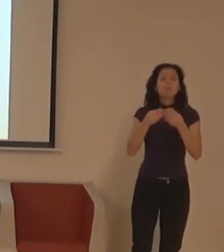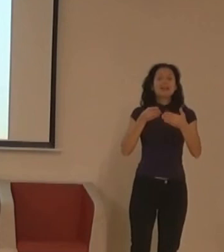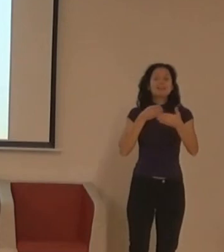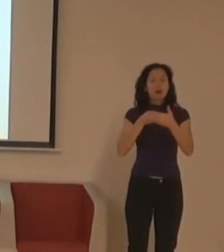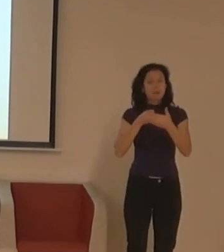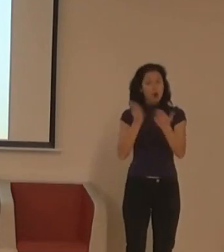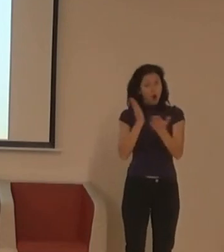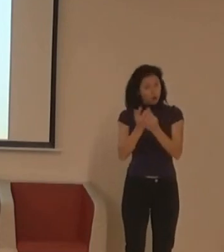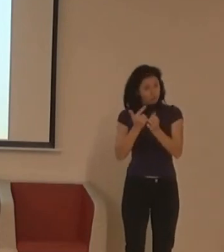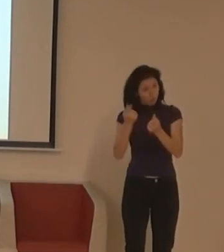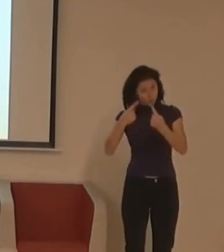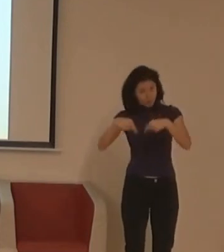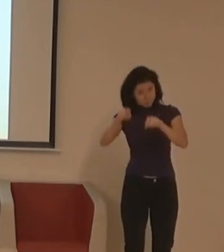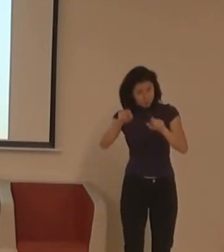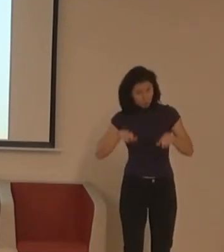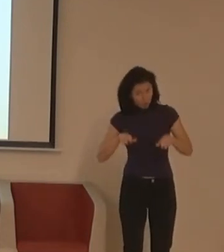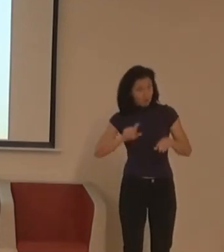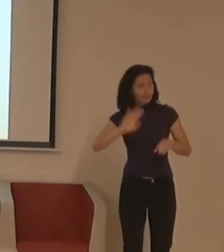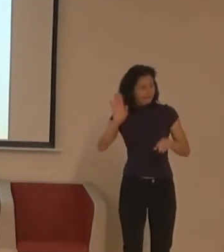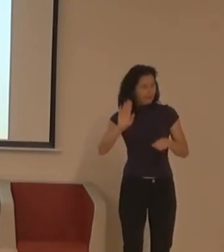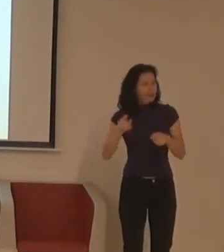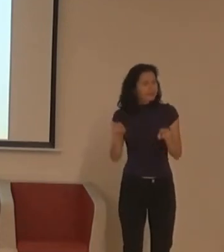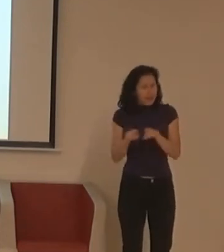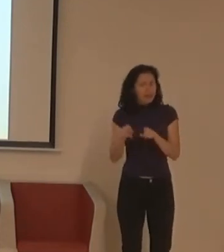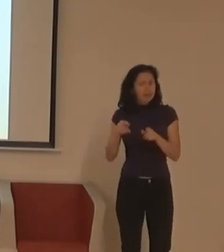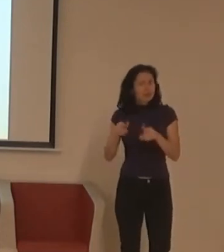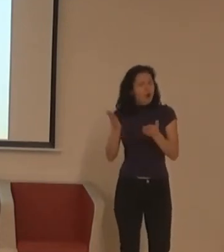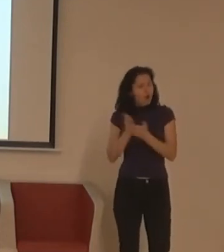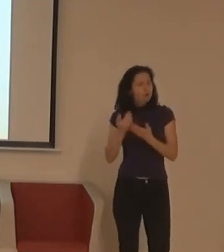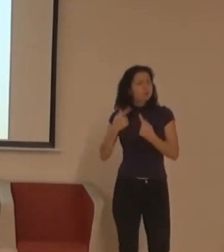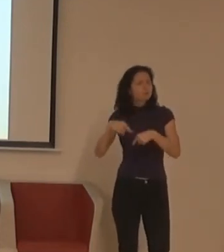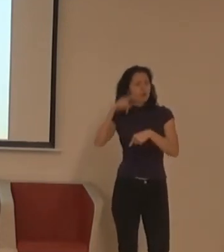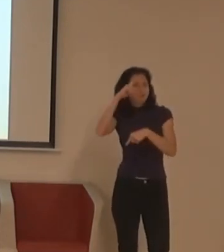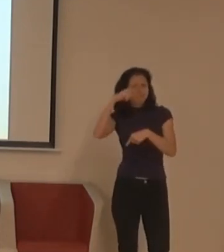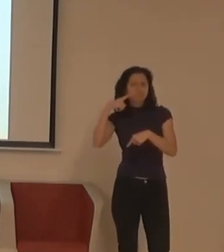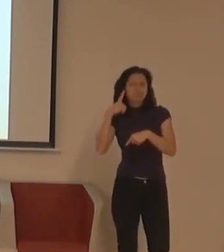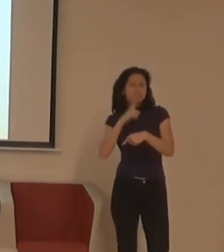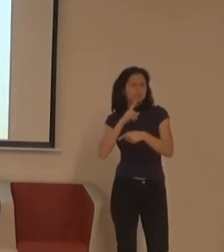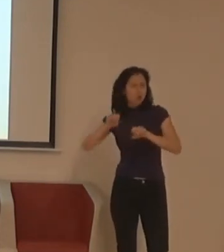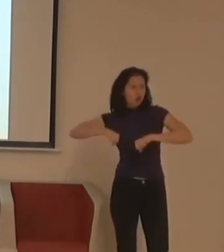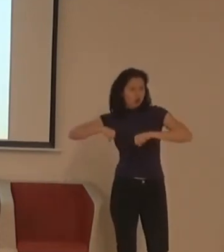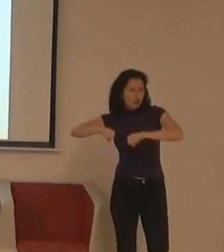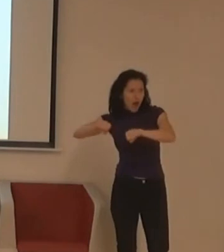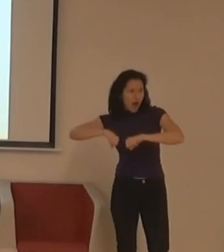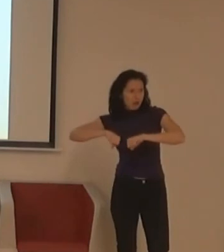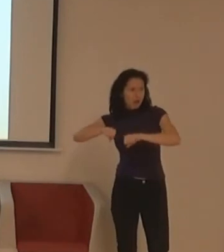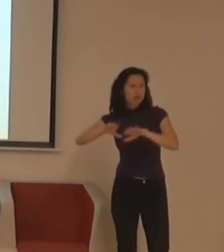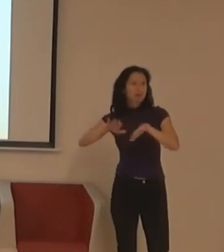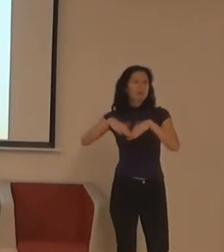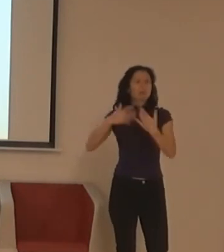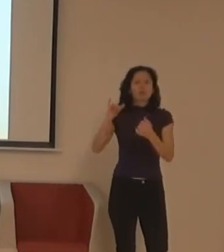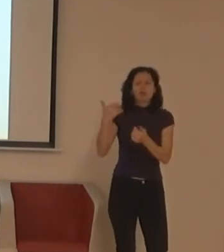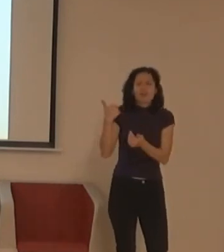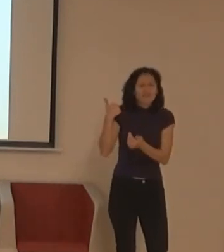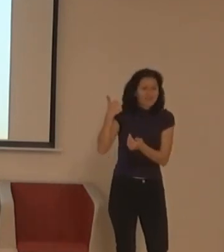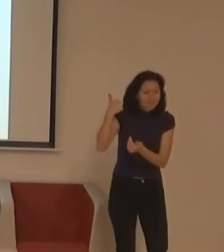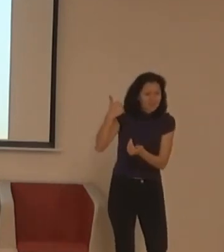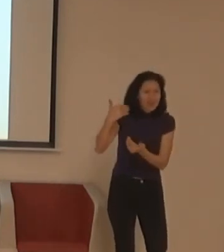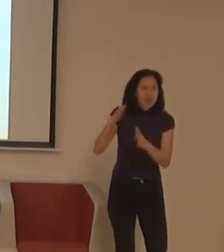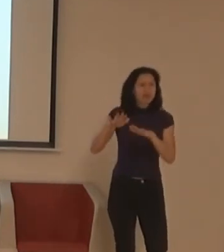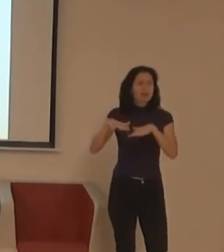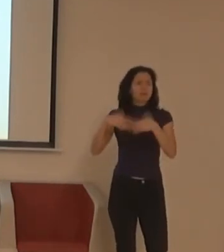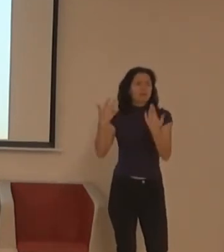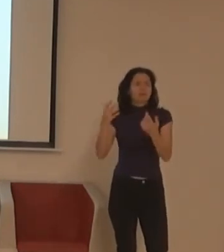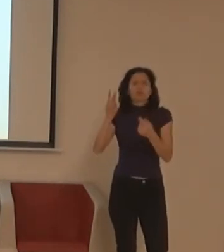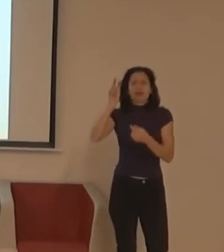nebo člověk, který má zavazadlo, nebo člověk, kterým se prostě nechce do schodů, nebo člověk, který je cizinec a trošku blbějíc lidí a dostat se tam